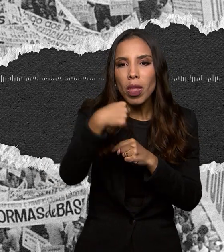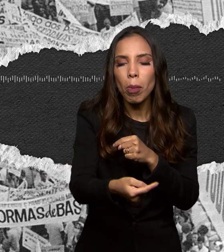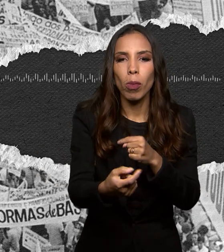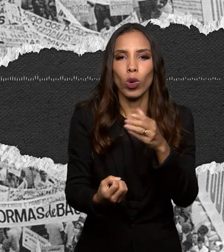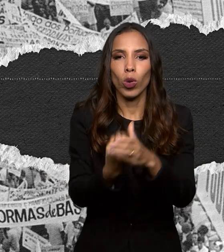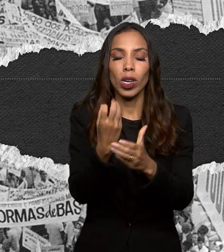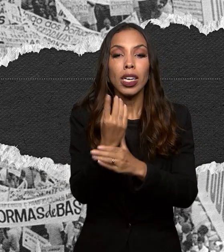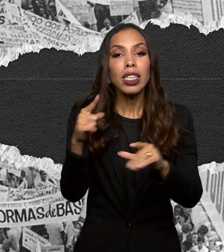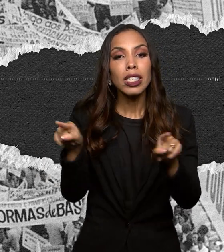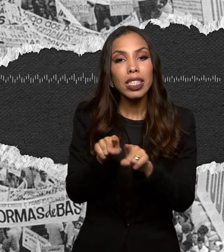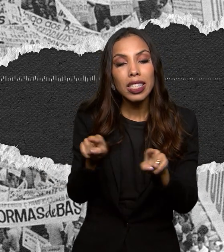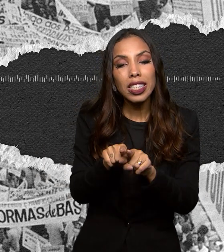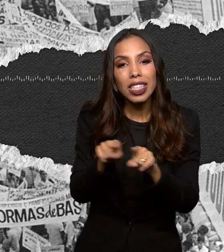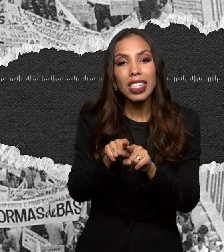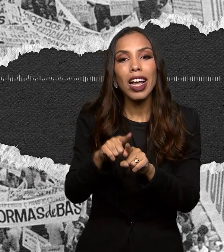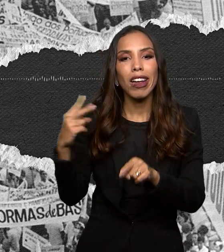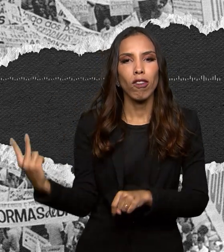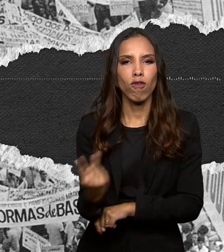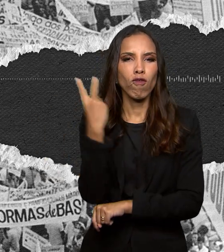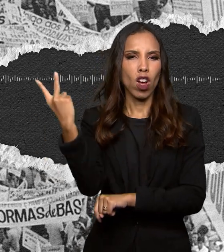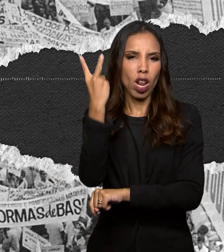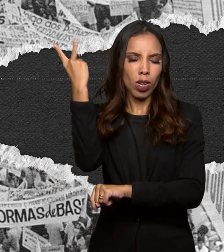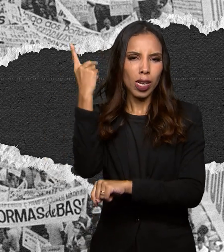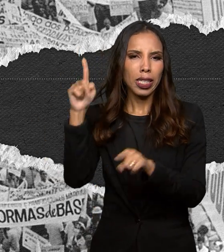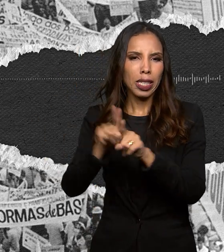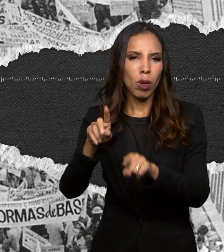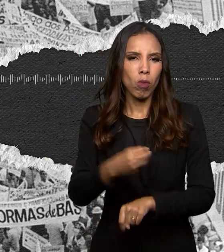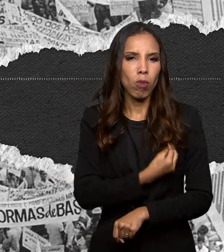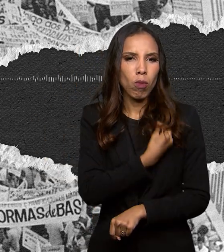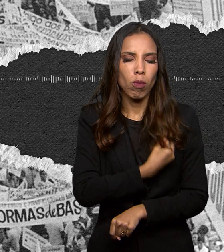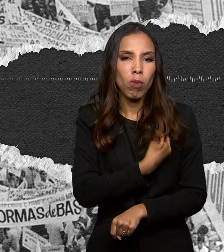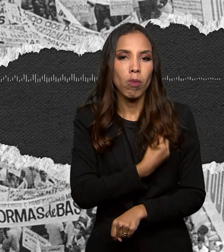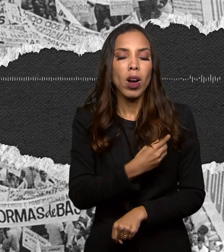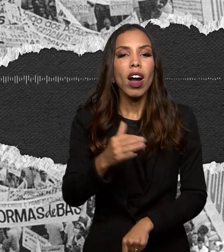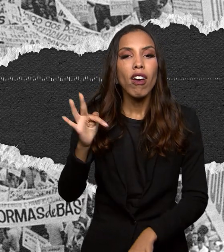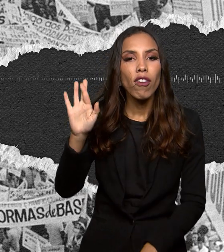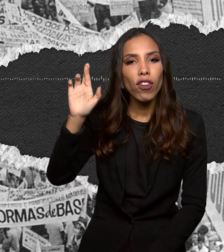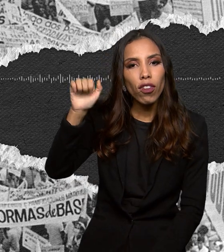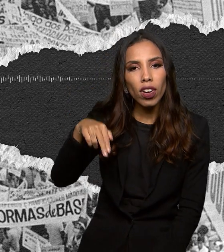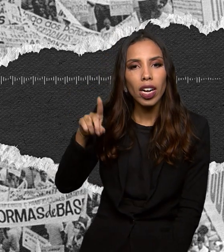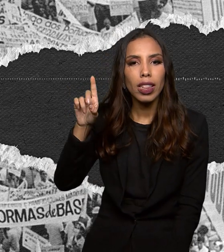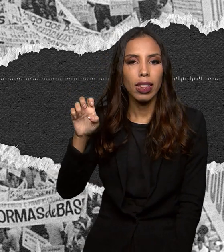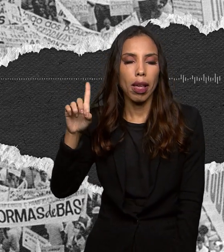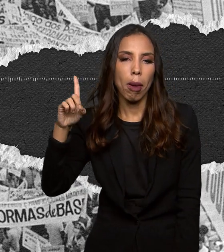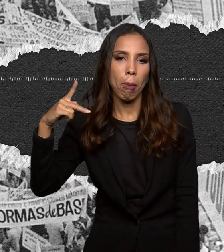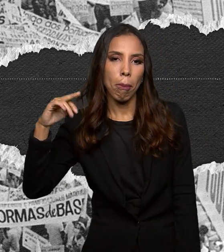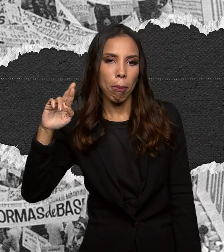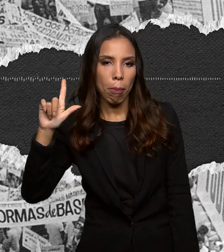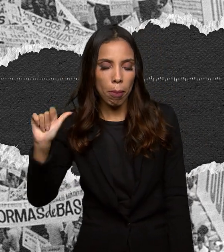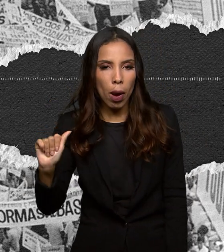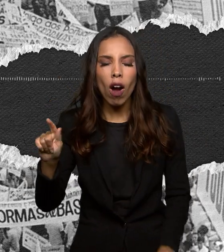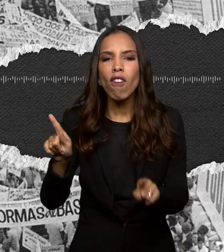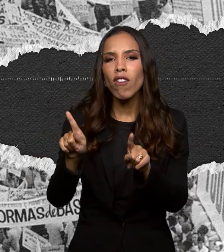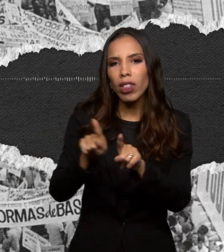contamos também com a valiosa e sensível participação da Fran de Paula no projeto ela também faz produção